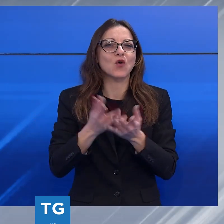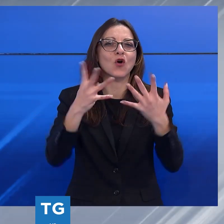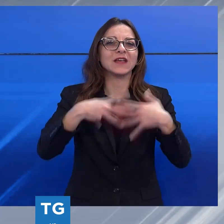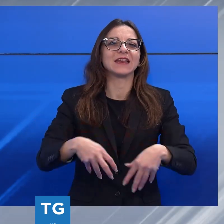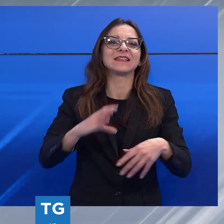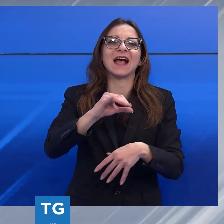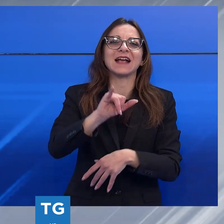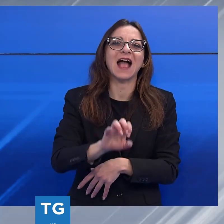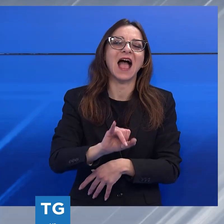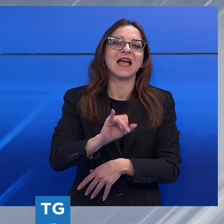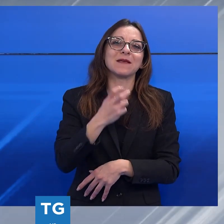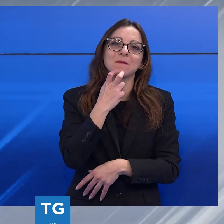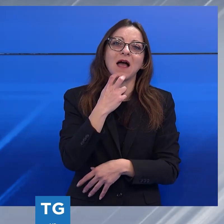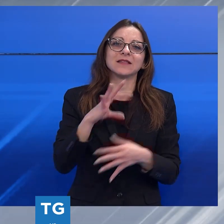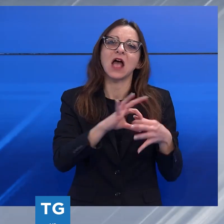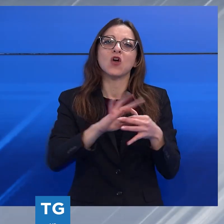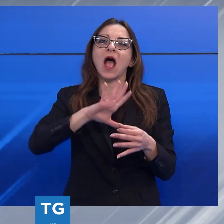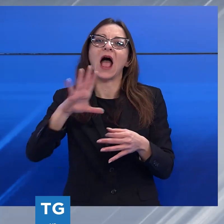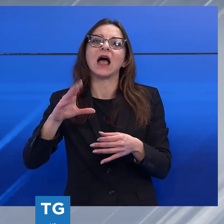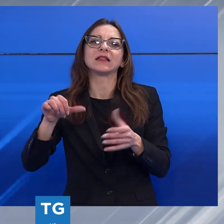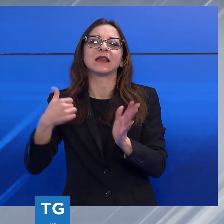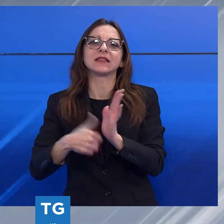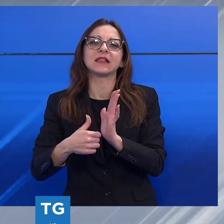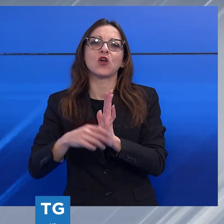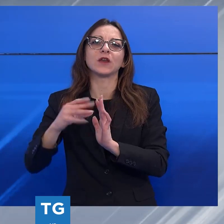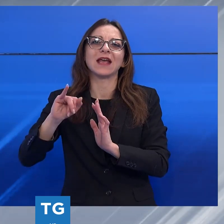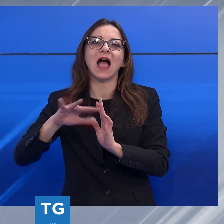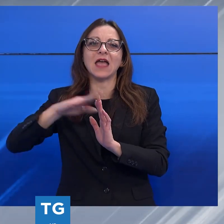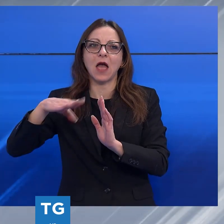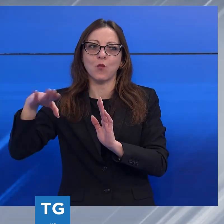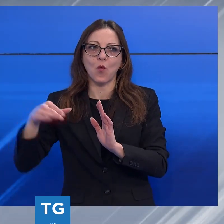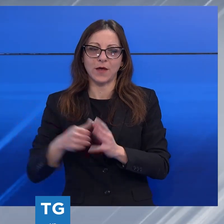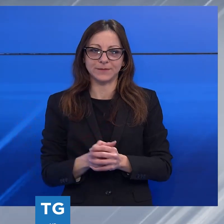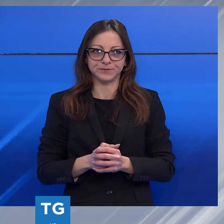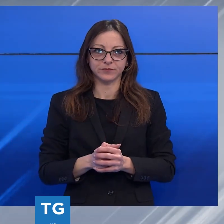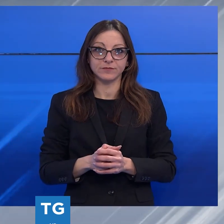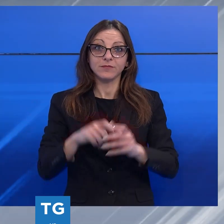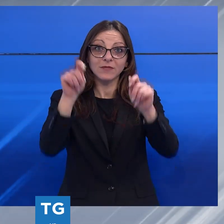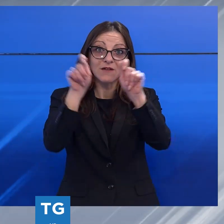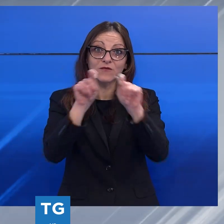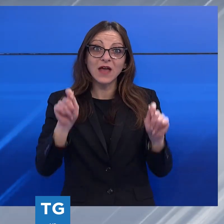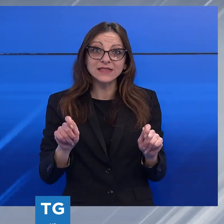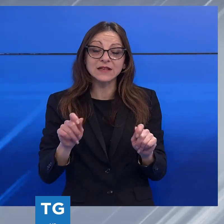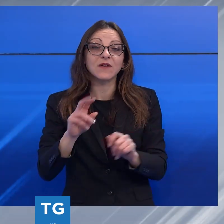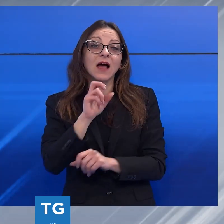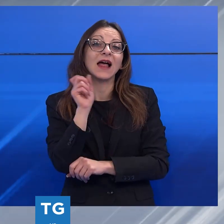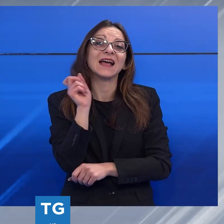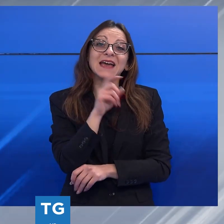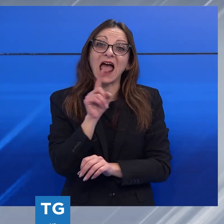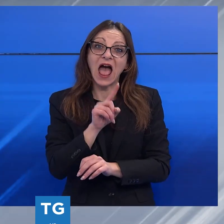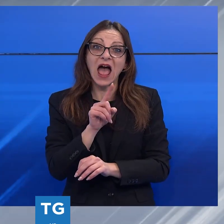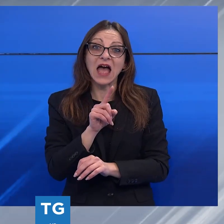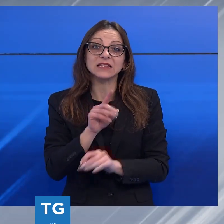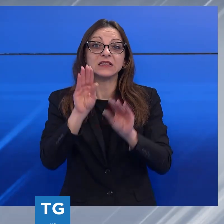collaborazione con altre sezioni CAI Apuane. Il Festival, completamente gratuito e organizzato in posti facilmente